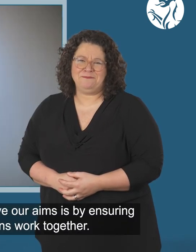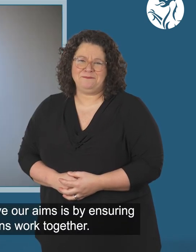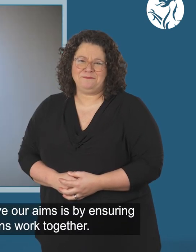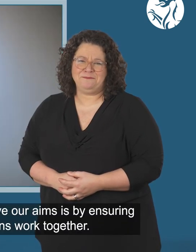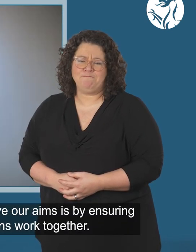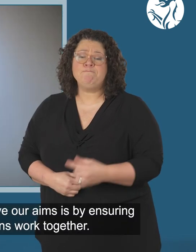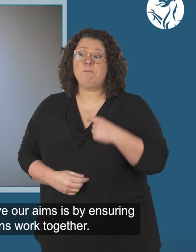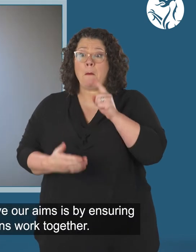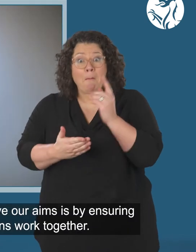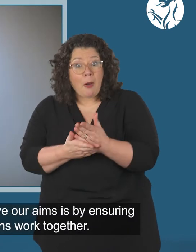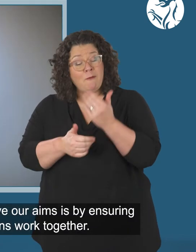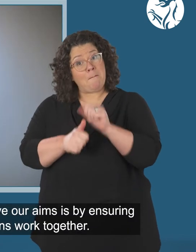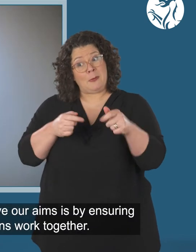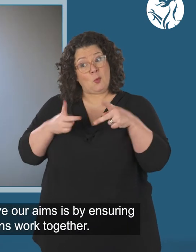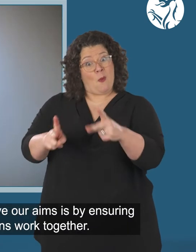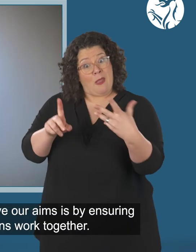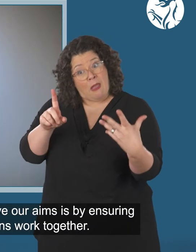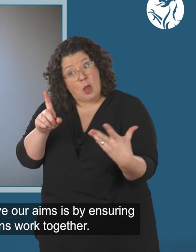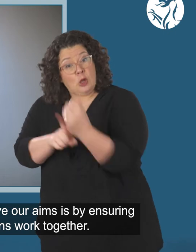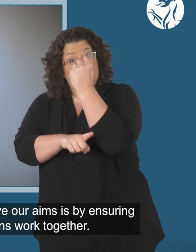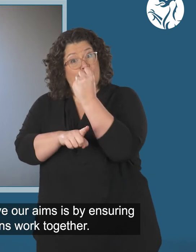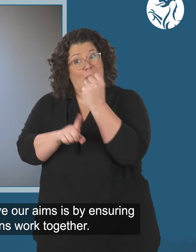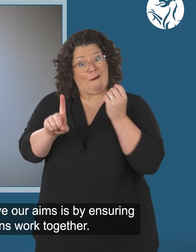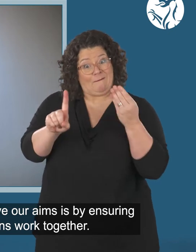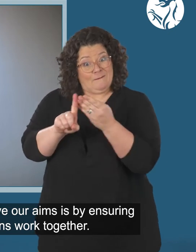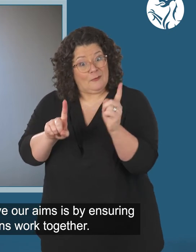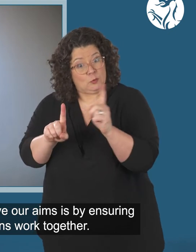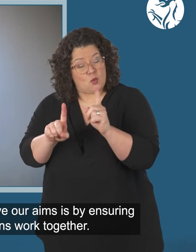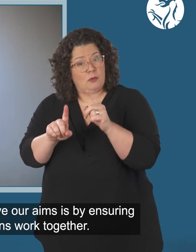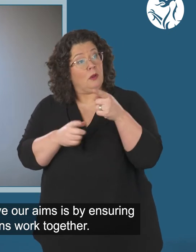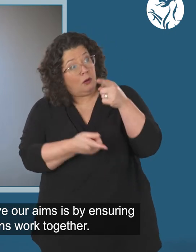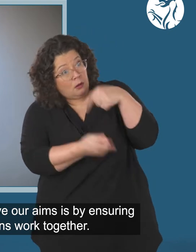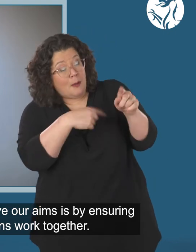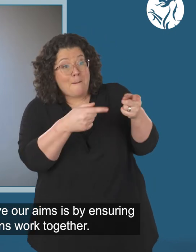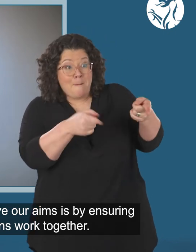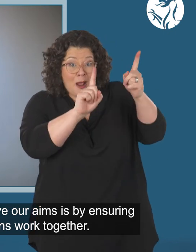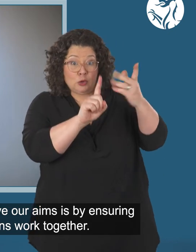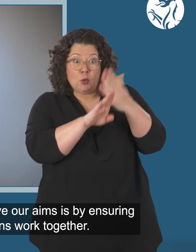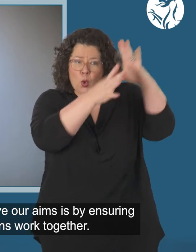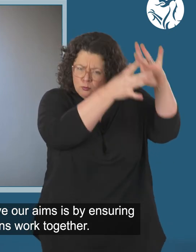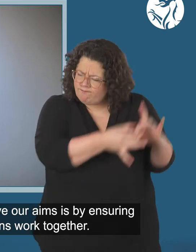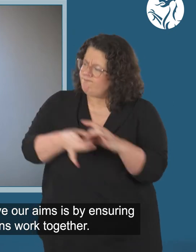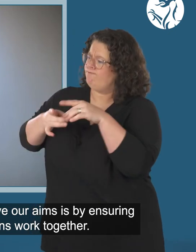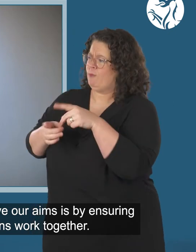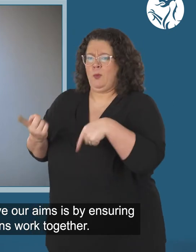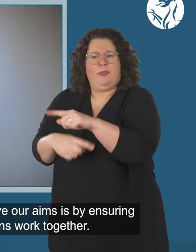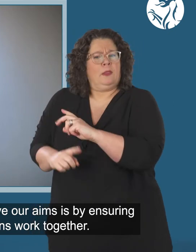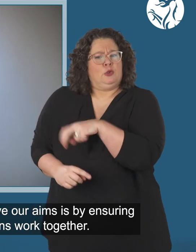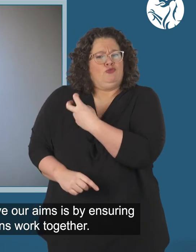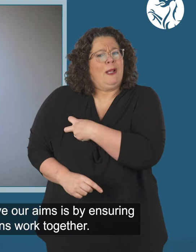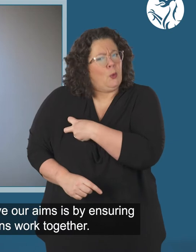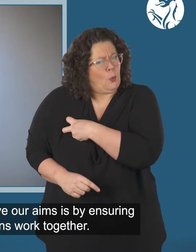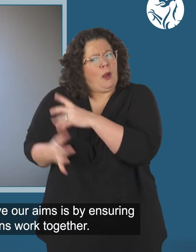Rydyn ni'n credu mai ffordd orau o gyfflawni ein nodau yw drwy sicrau bod rheolwyr ac undebau llaffur